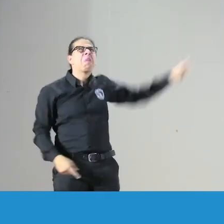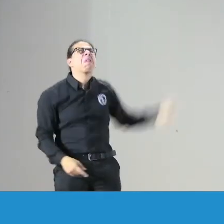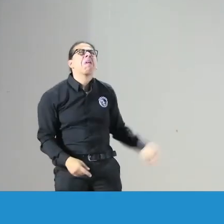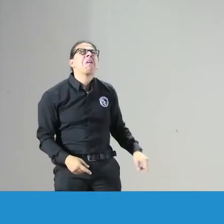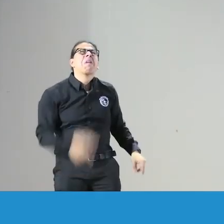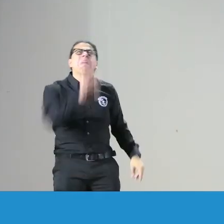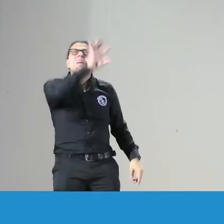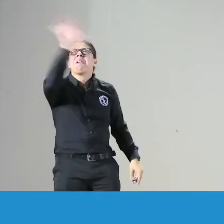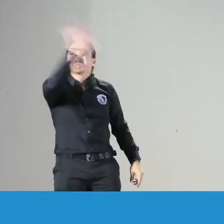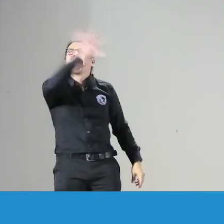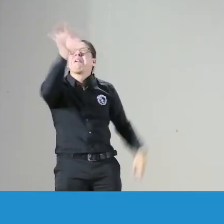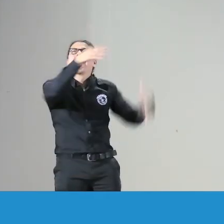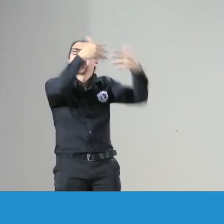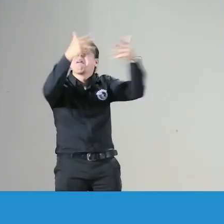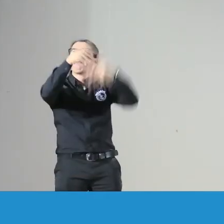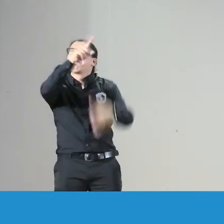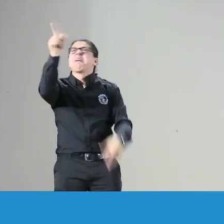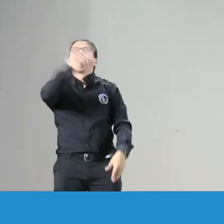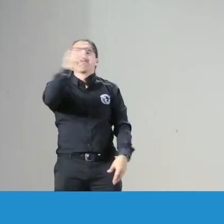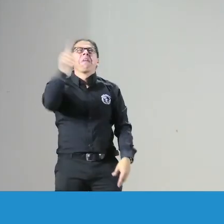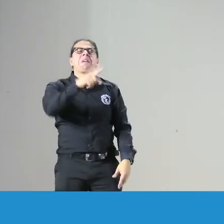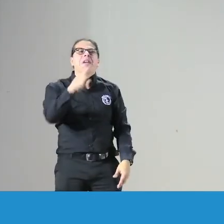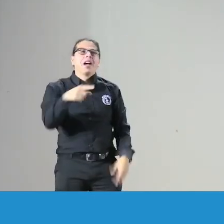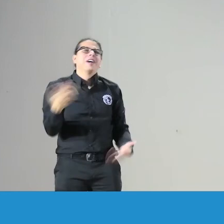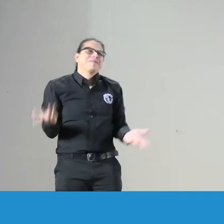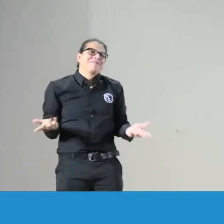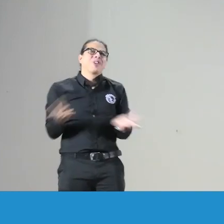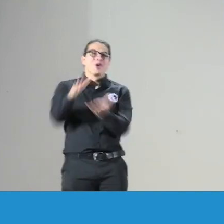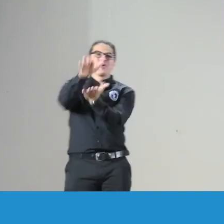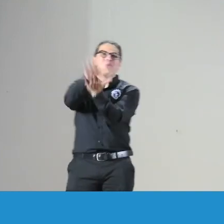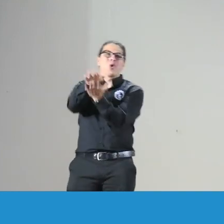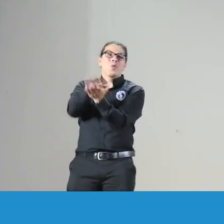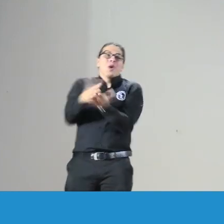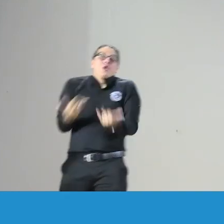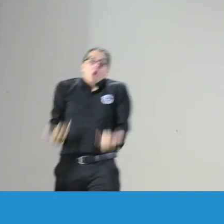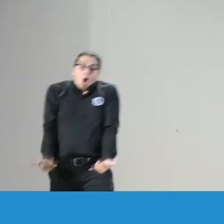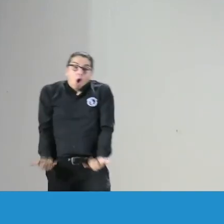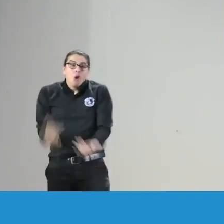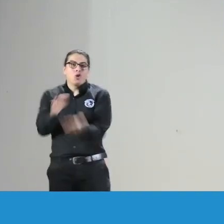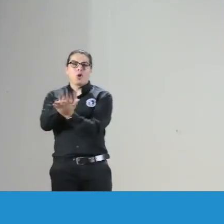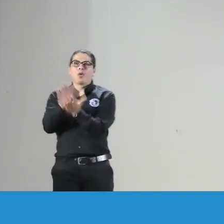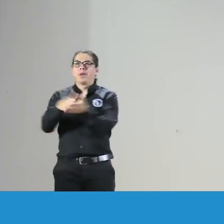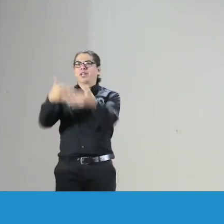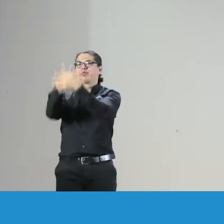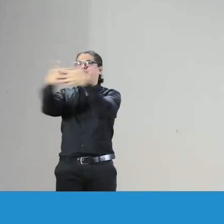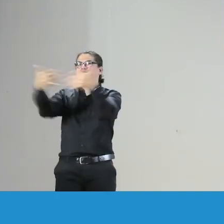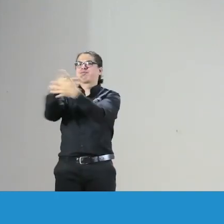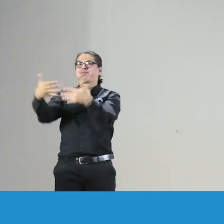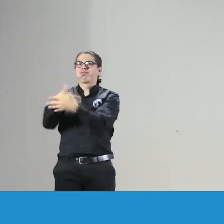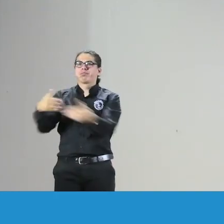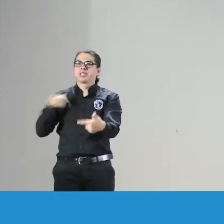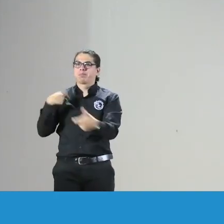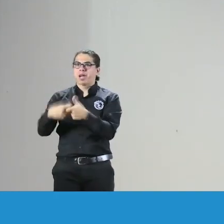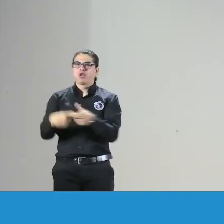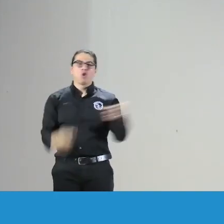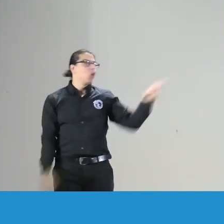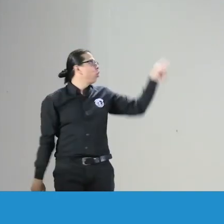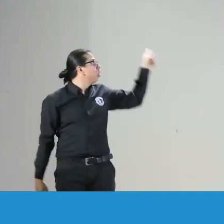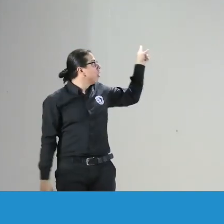y ustedes dicen ay no pero ahí ¿qué es todo eso? está apareciendo obviamente es el documento que ya tenemos